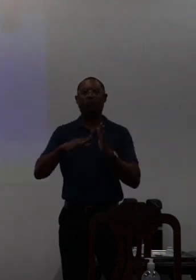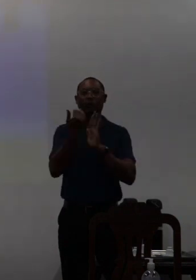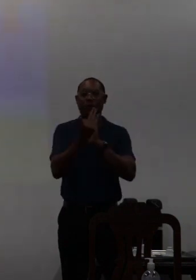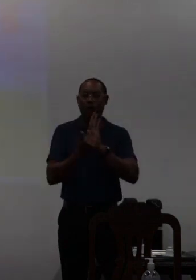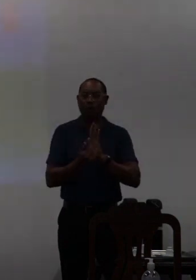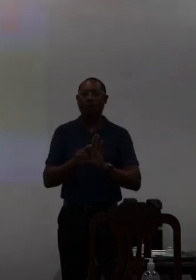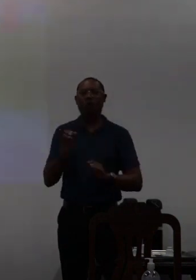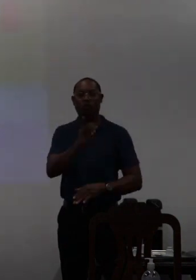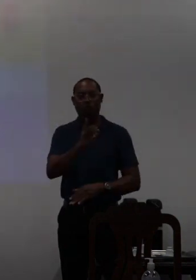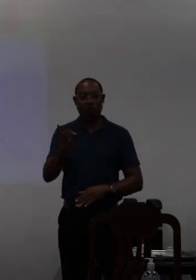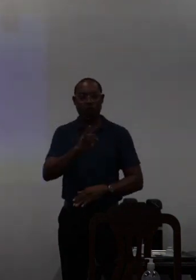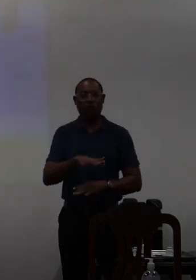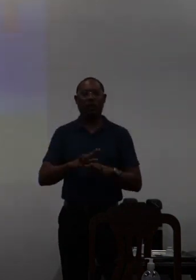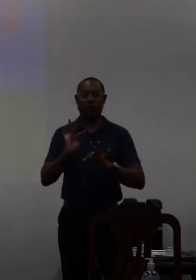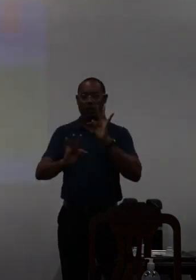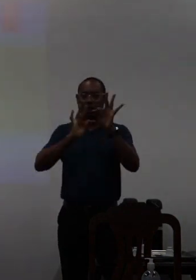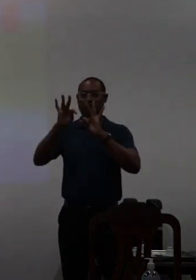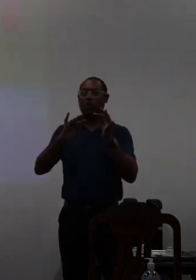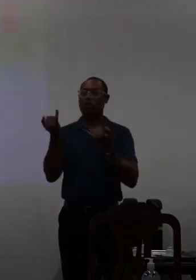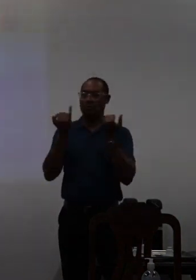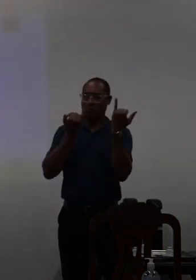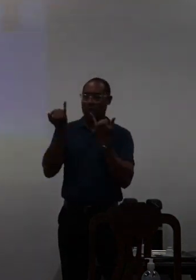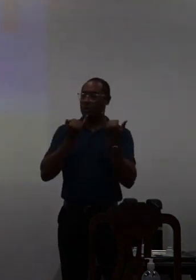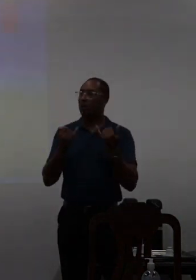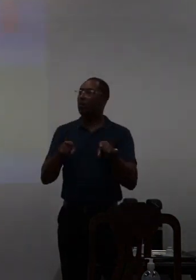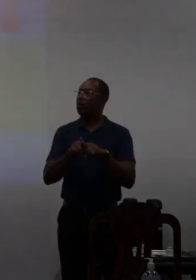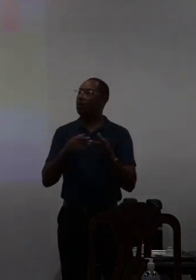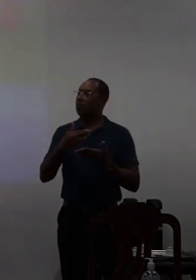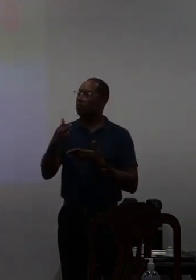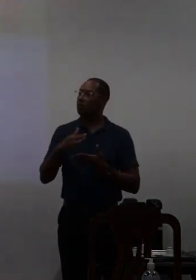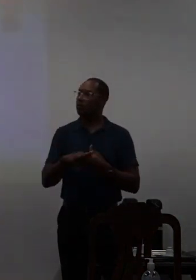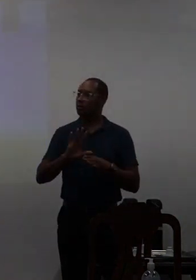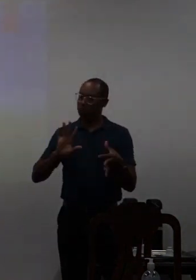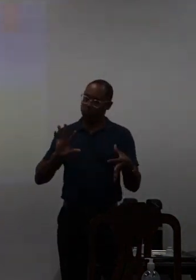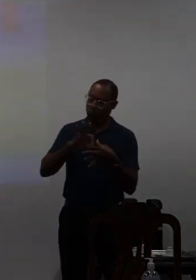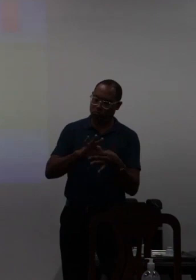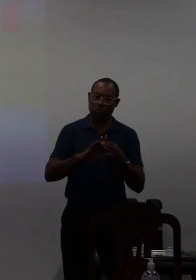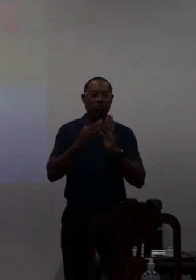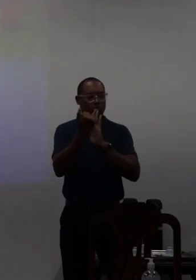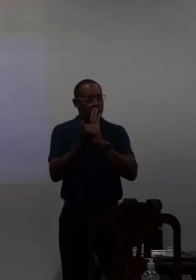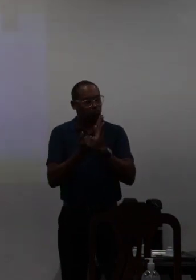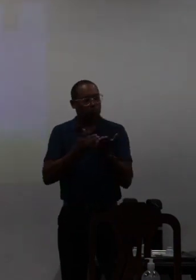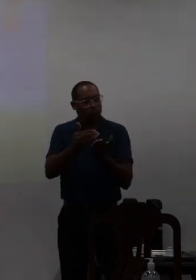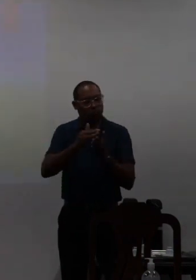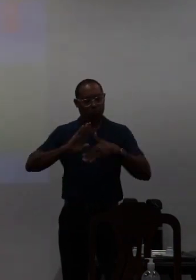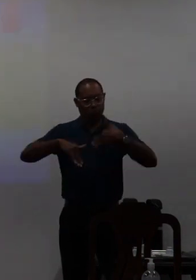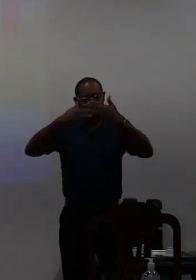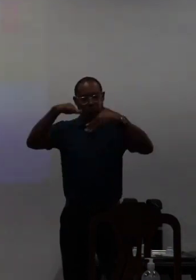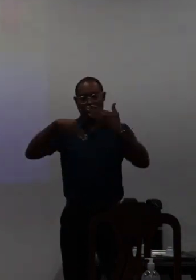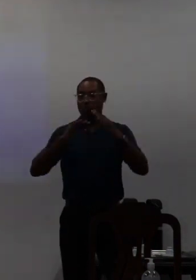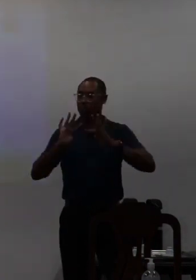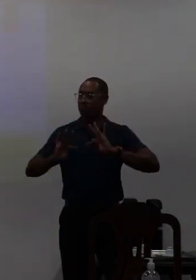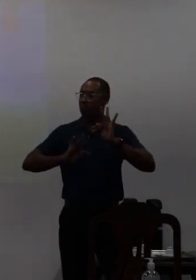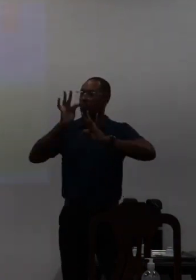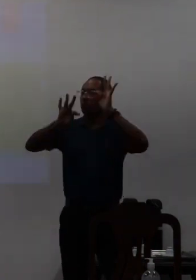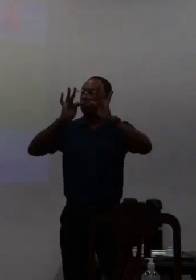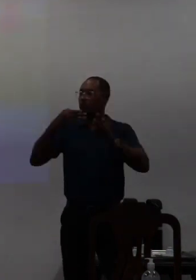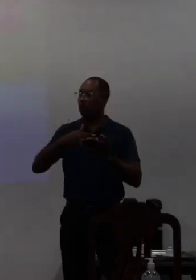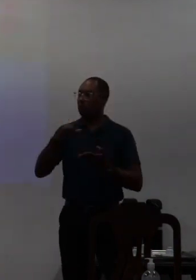desenvolvimento institucional tecnologia da informação nós fizemos o vínculo desse plano de desenvolvimento de tecnologia